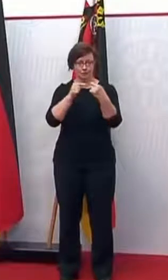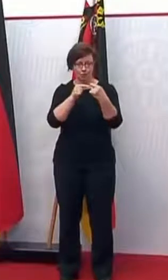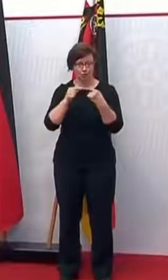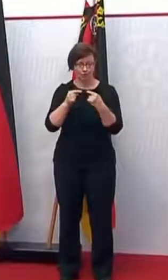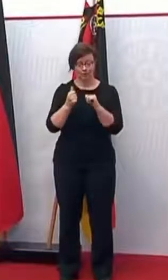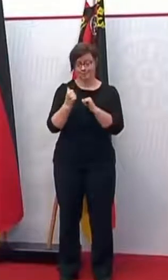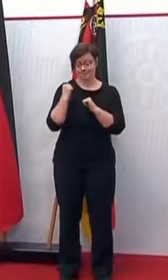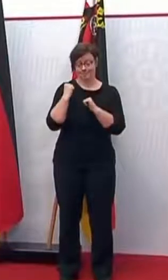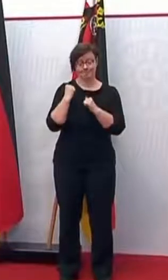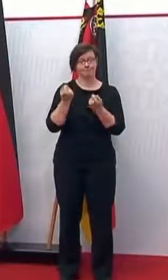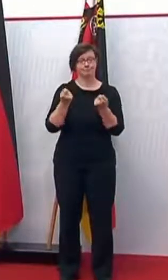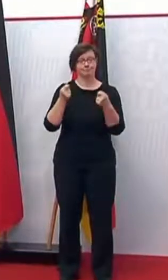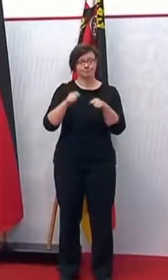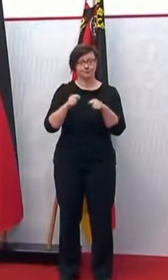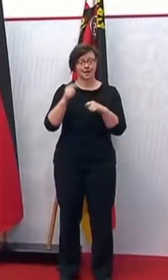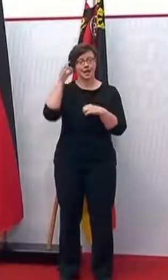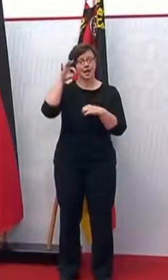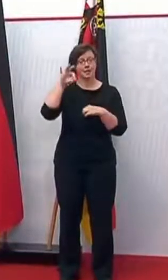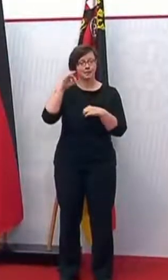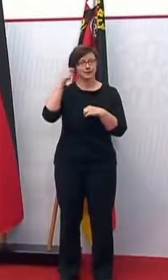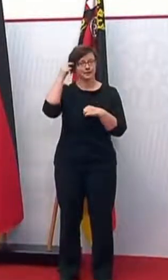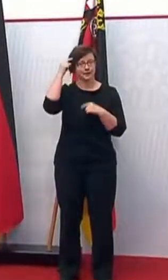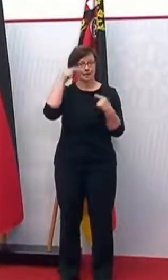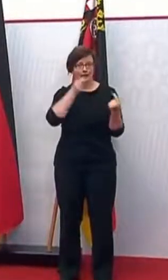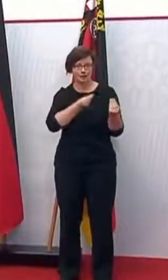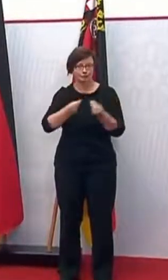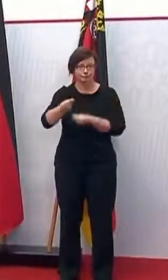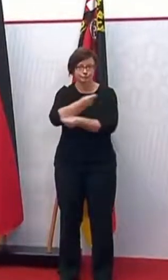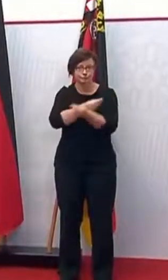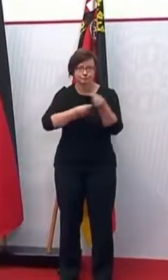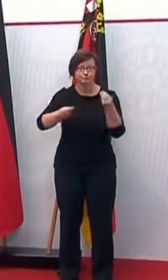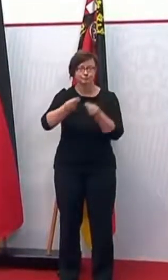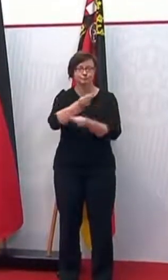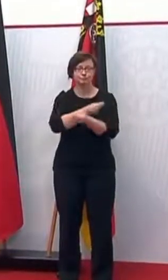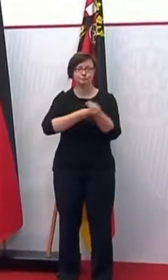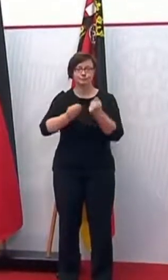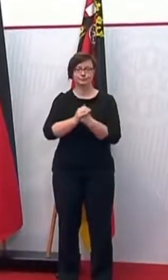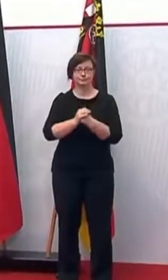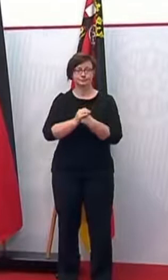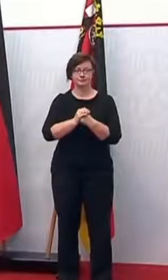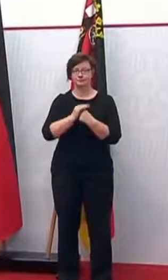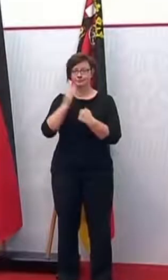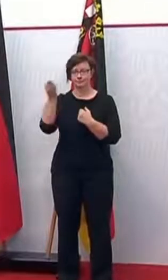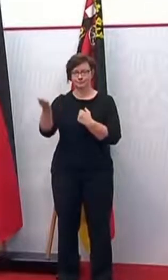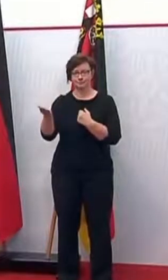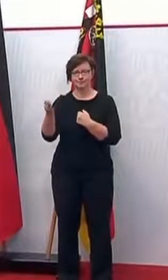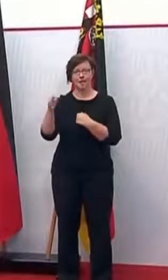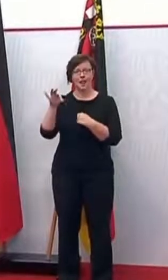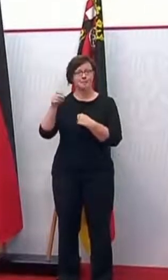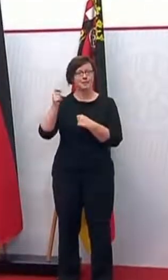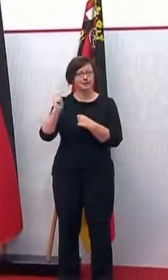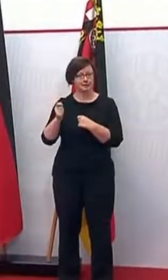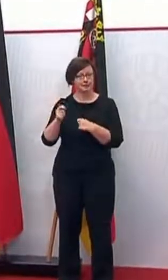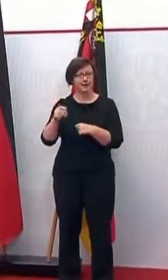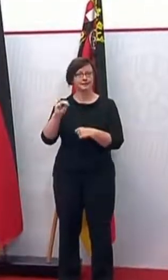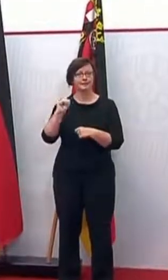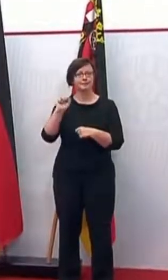den Ministerrat. Hier vorne stehen Ministerpräsidentin Malu Dreyer und